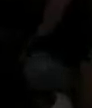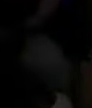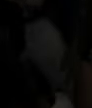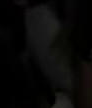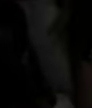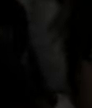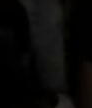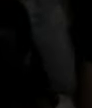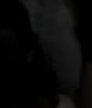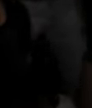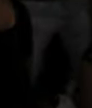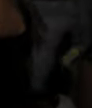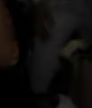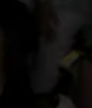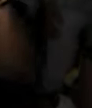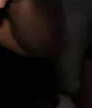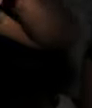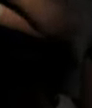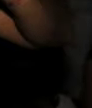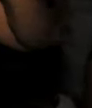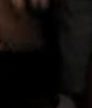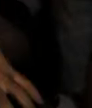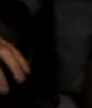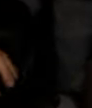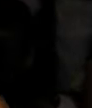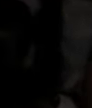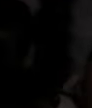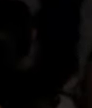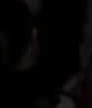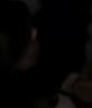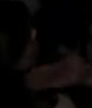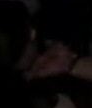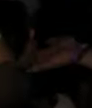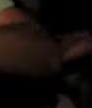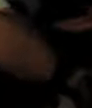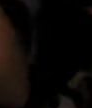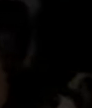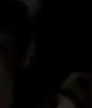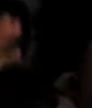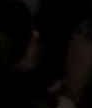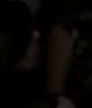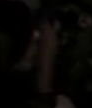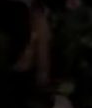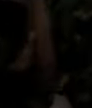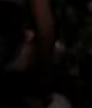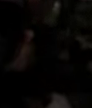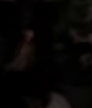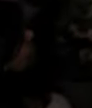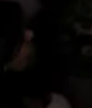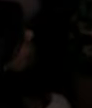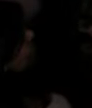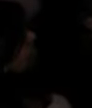Eu estou gostando muito aqui do evento. Eu estou muito feliz com essa acessibilidade em respeito à cultura surda.